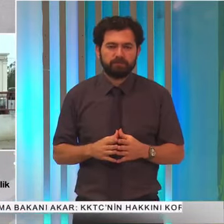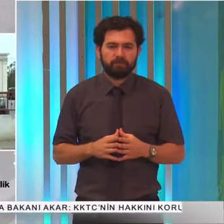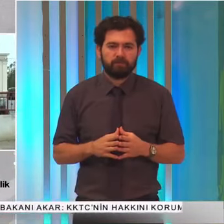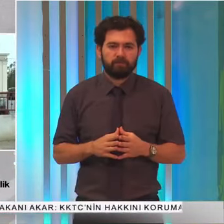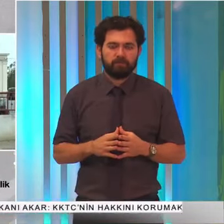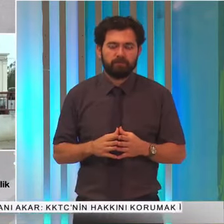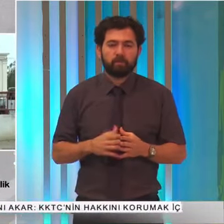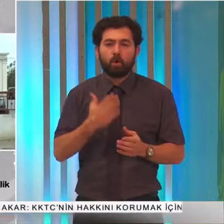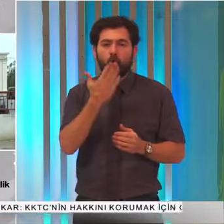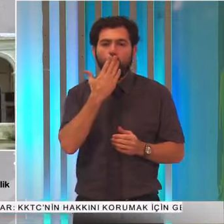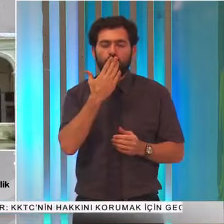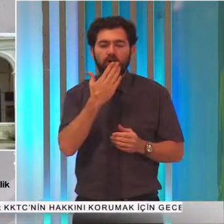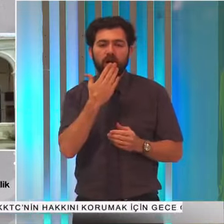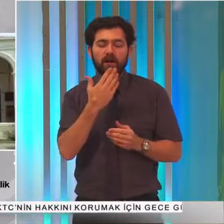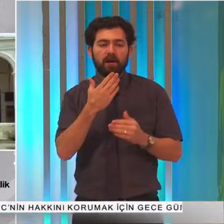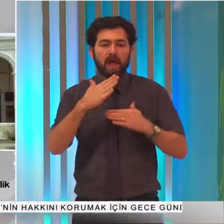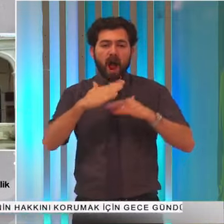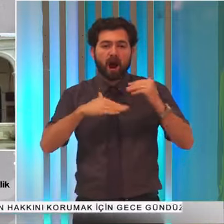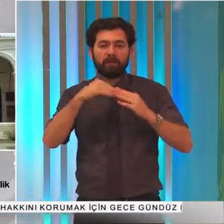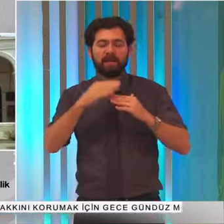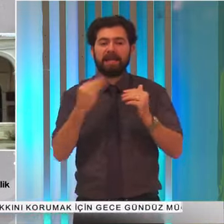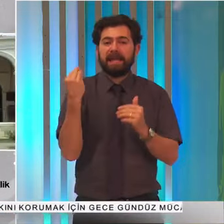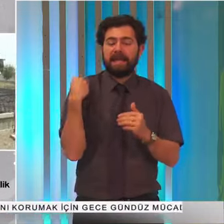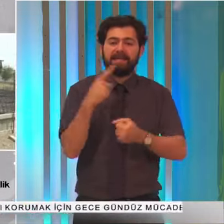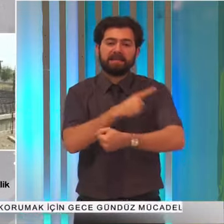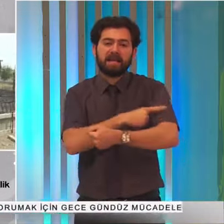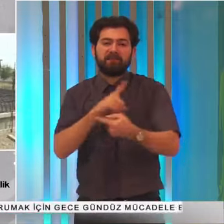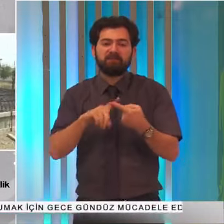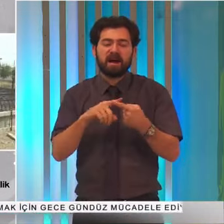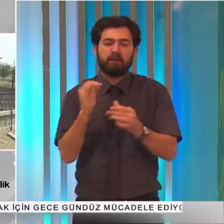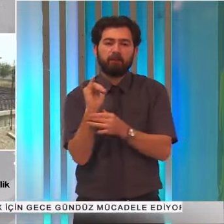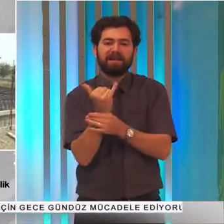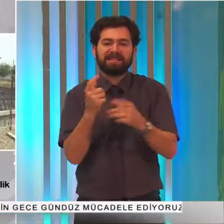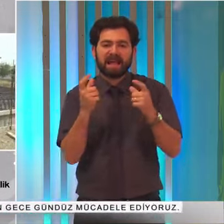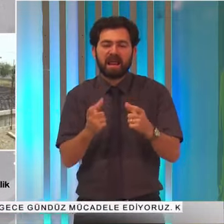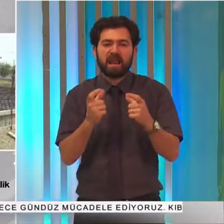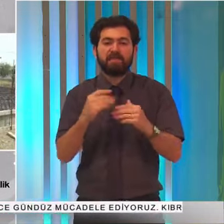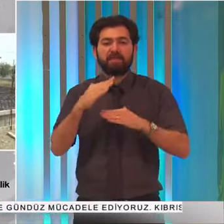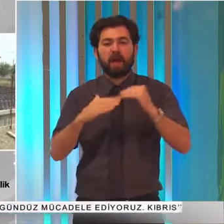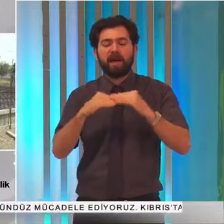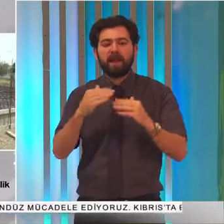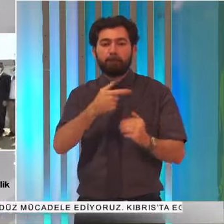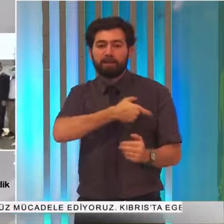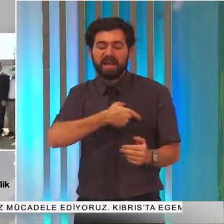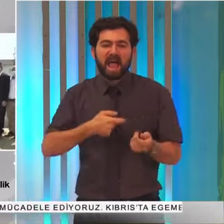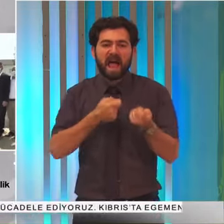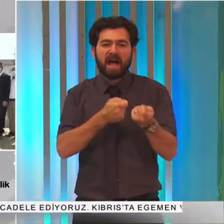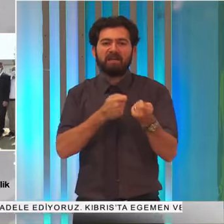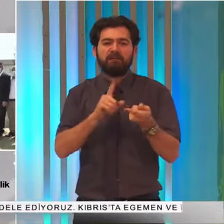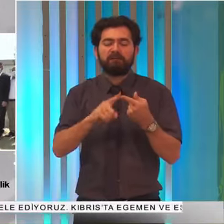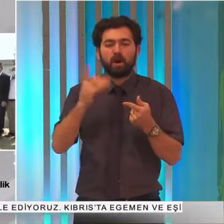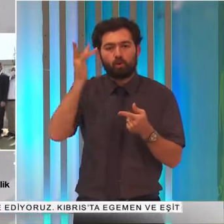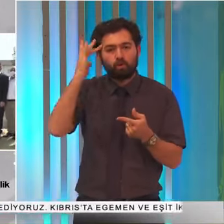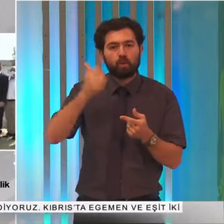Okula kazandırılacak yeni derslik ve atölyelerin temeli Milli Eğitim ve Kültür